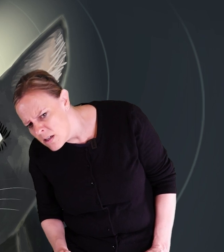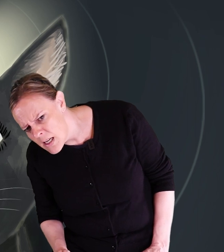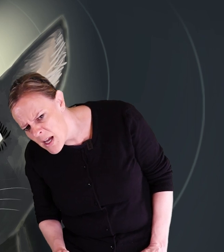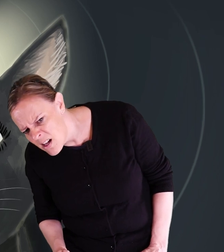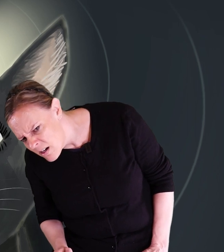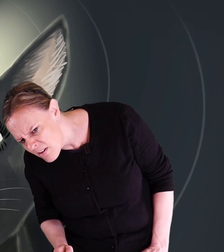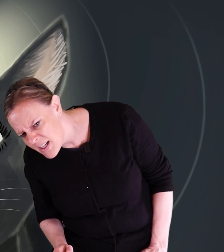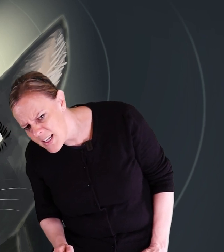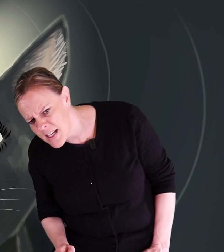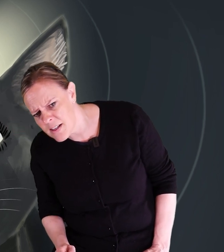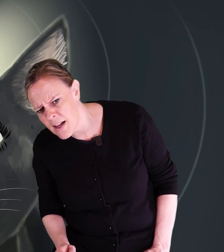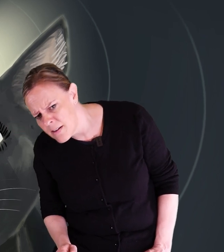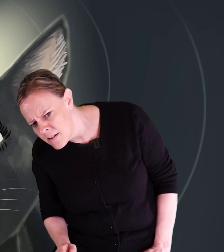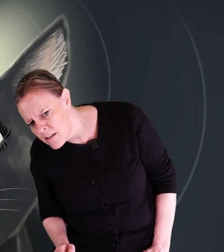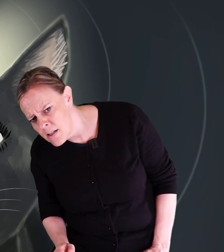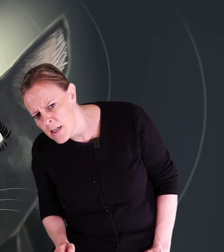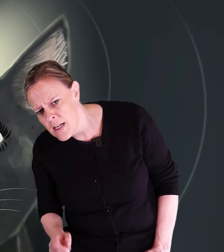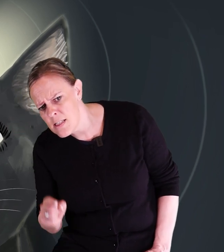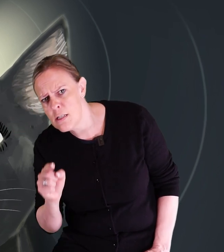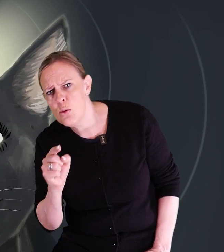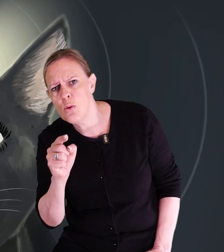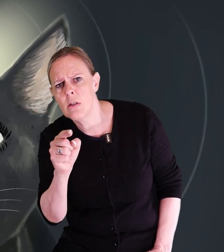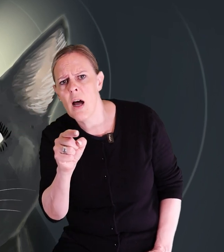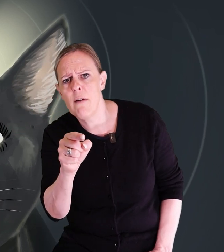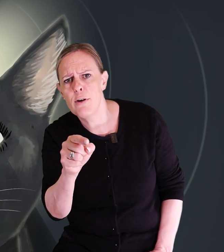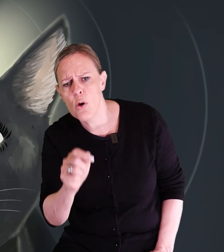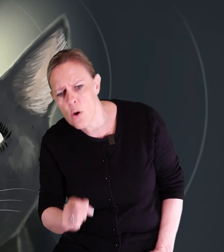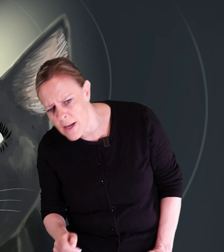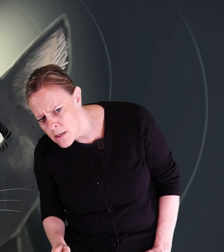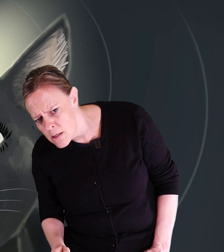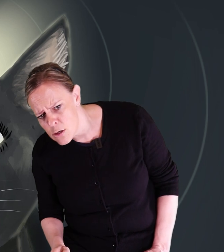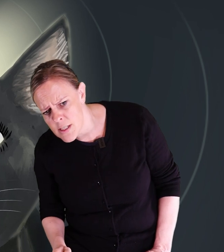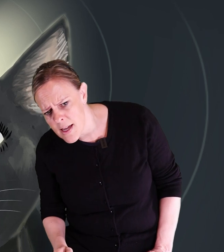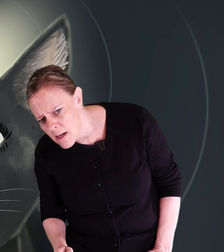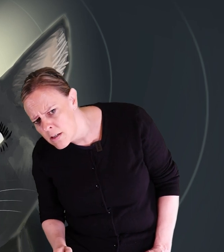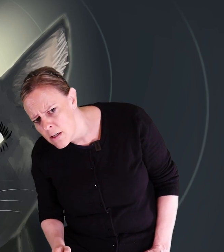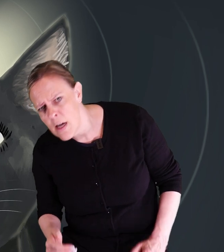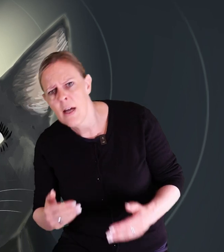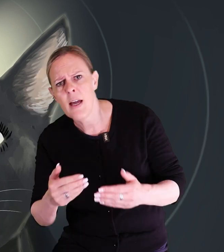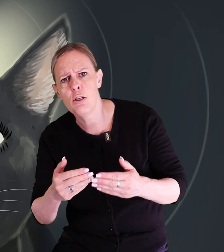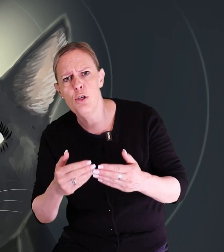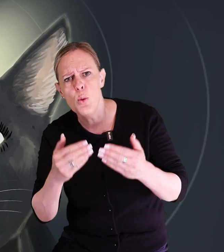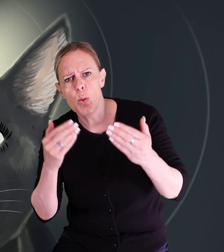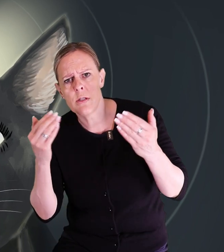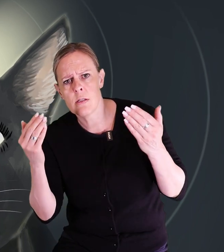Nämen, vad är där? I slutet av röret så ser han ett ljus.